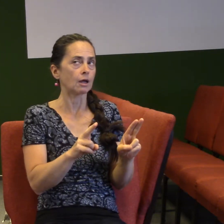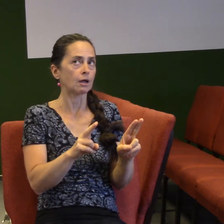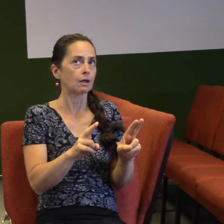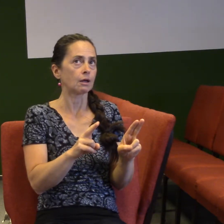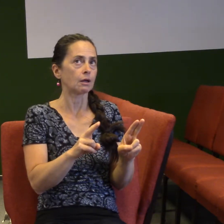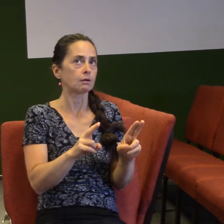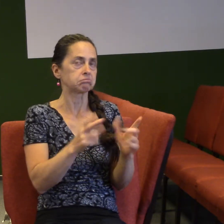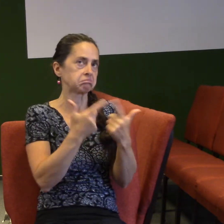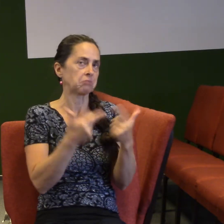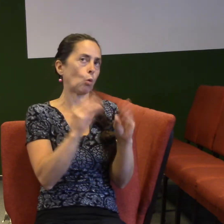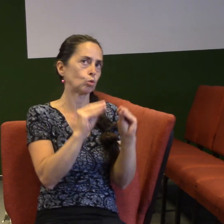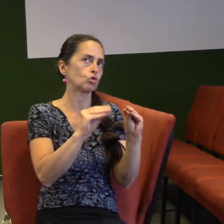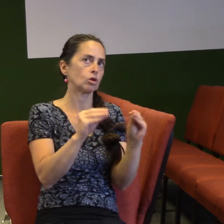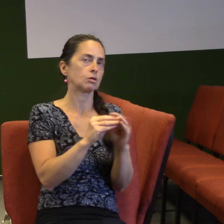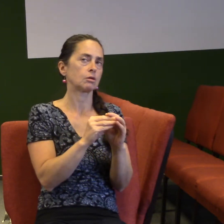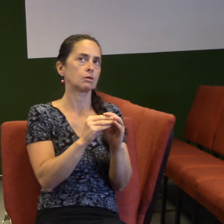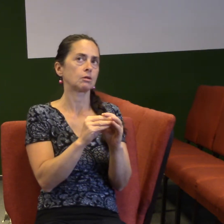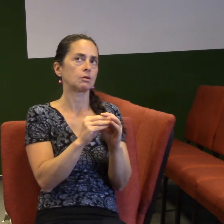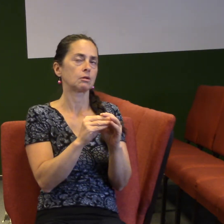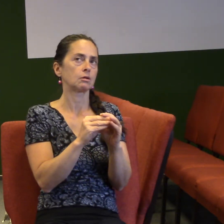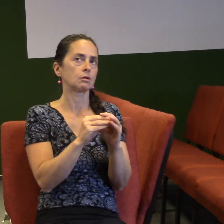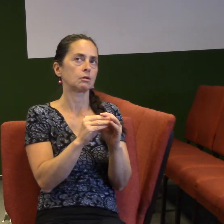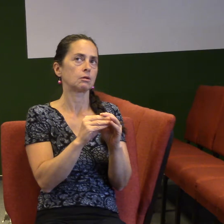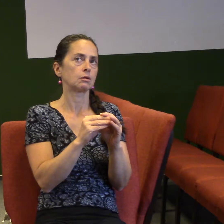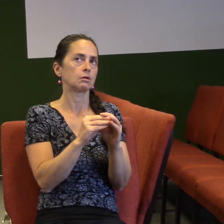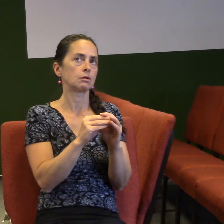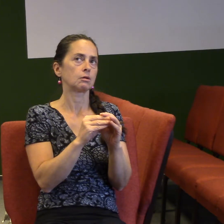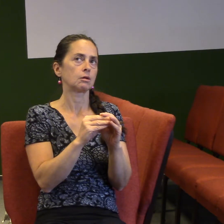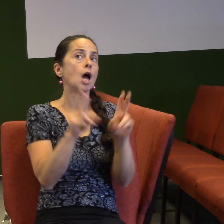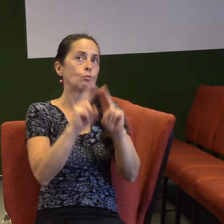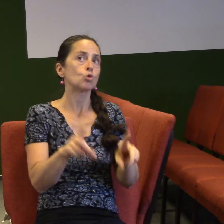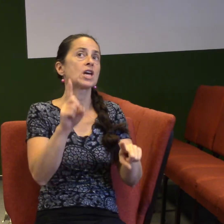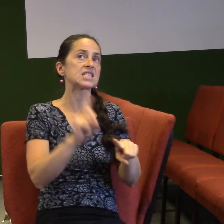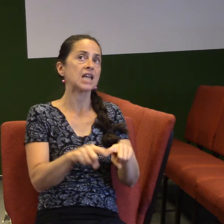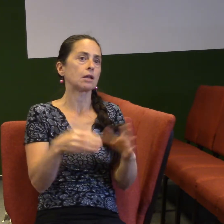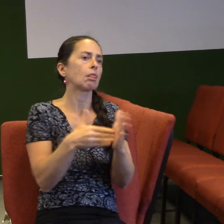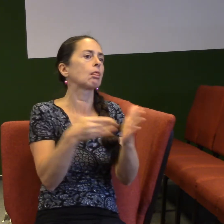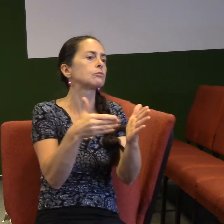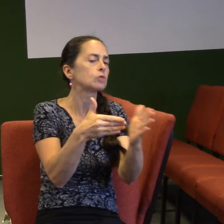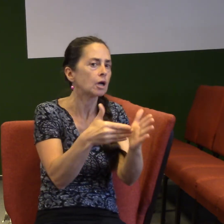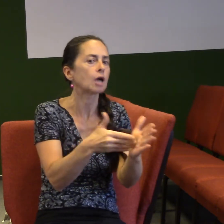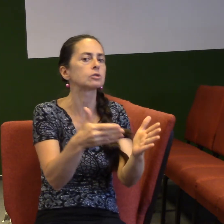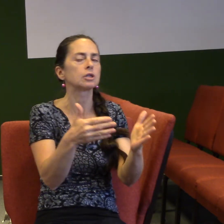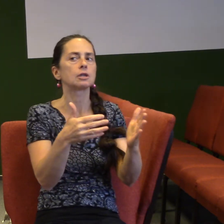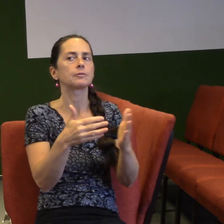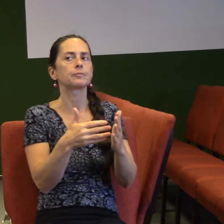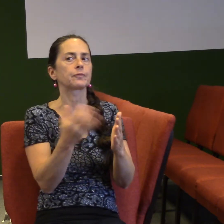Ale i u nás můžou být různé překážky a různé věci, které nám brání. Jít za duchem